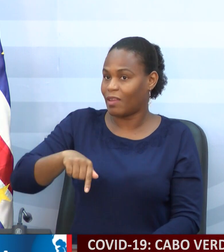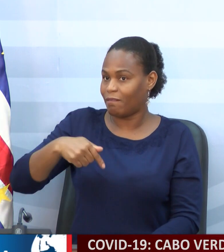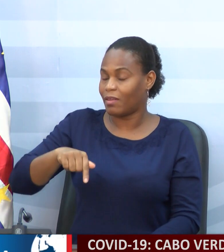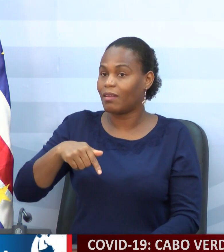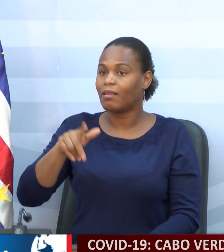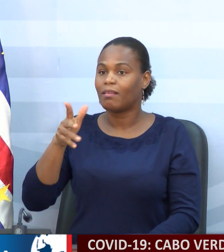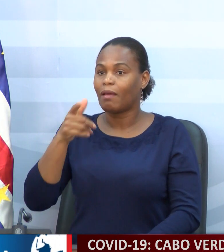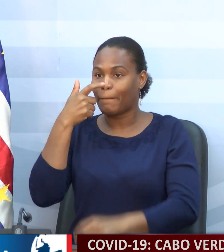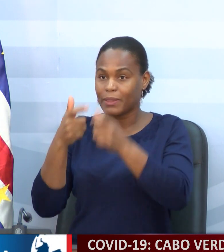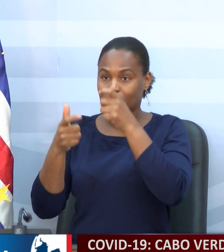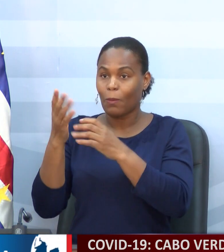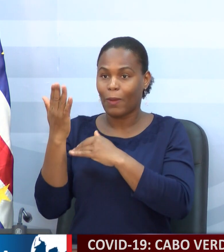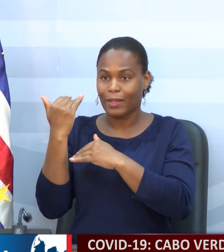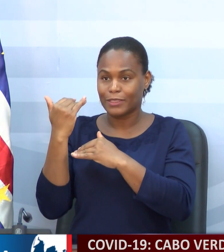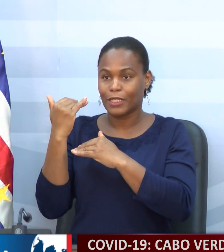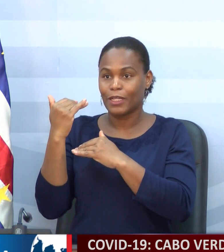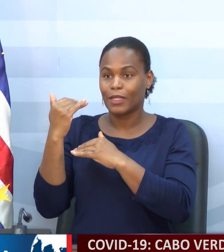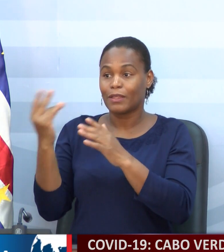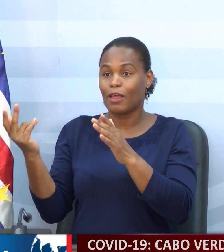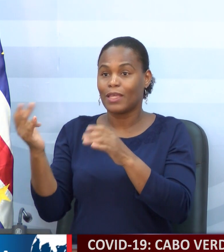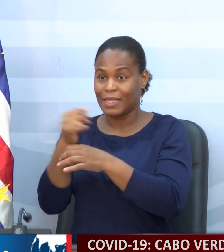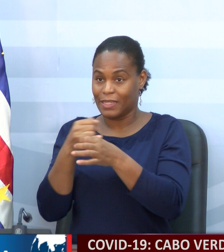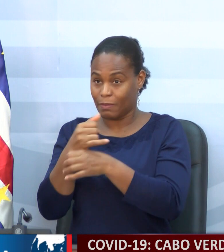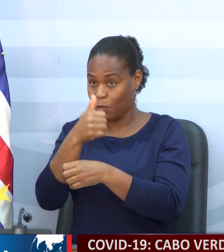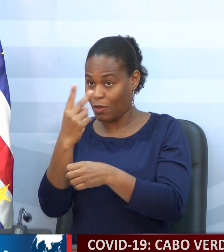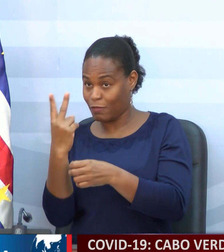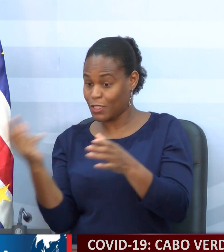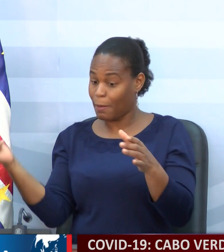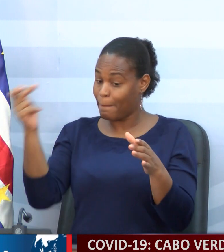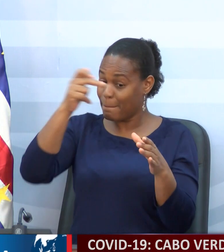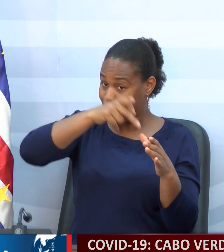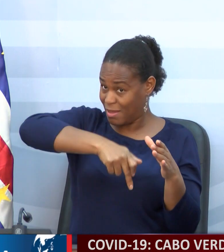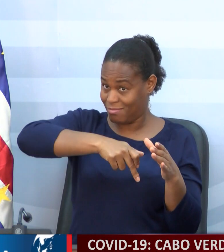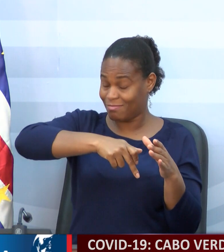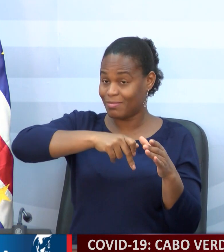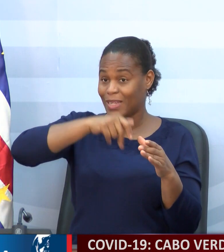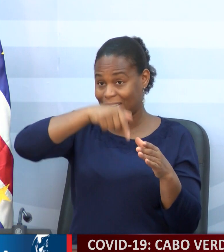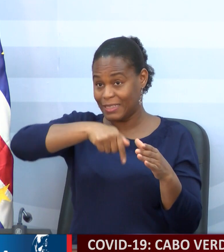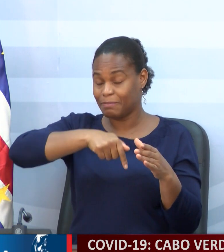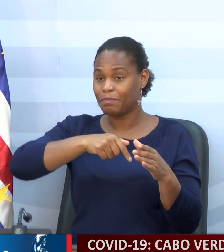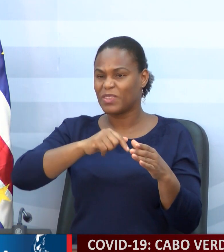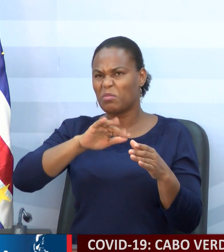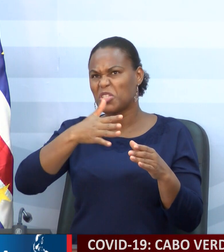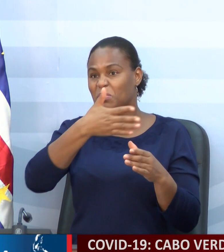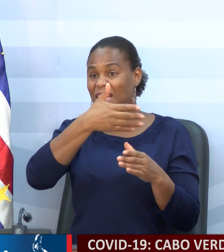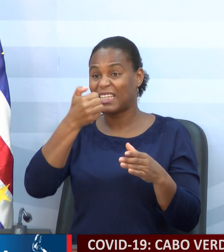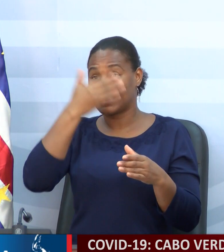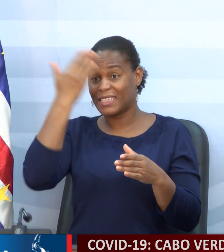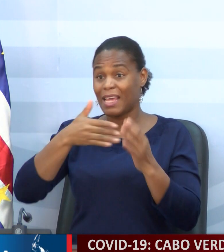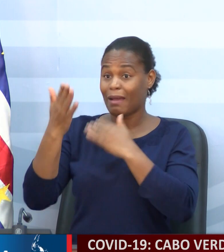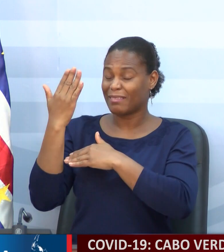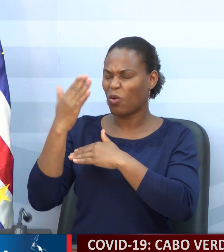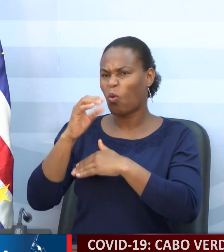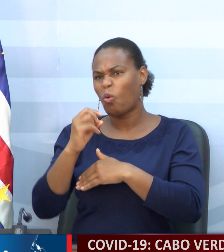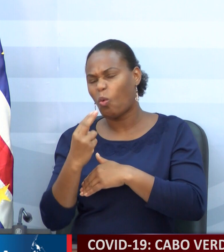pessoas que estavam em quarentena, pessoas que bem de boa vista, que estavam em quarentena, que bem de boa vista há cerca de 15 ou